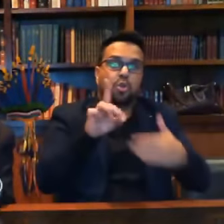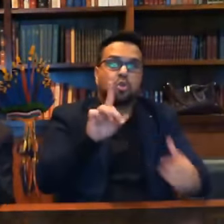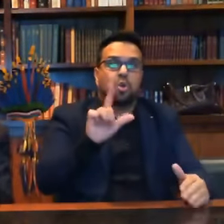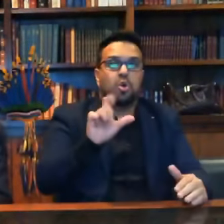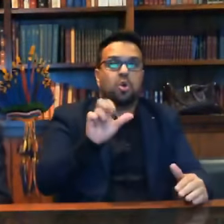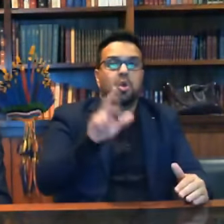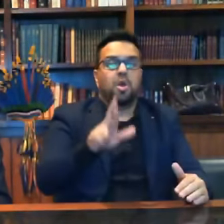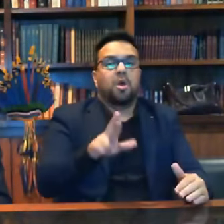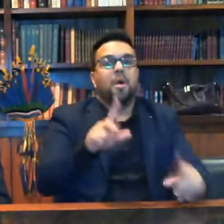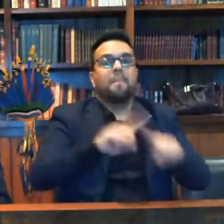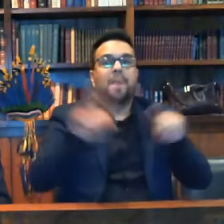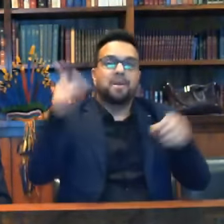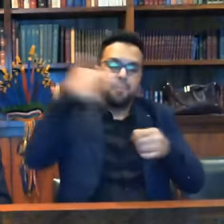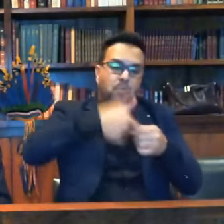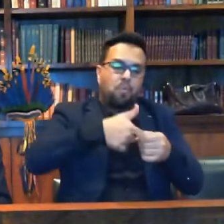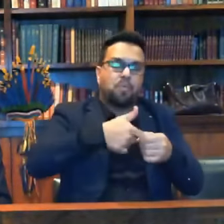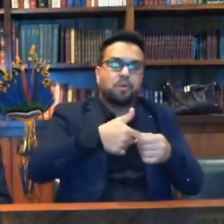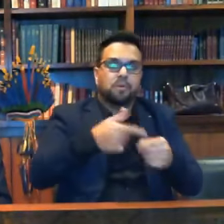bomba, não baixa o preço.